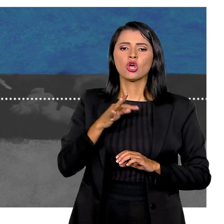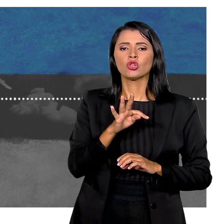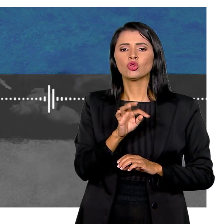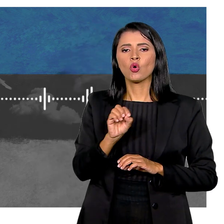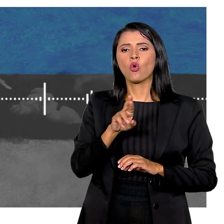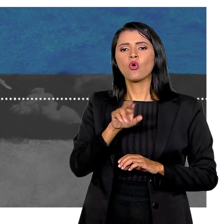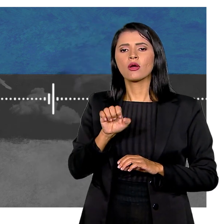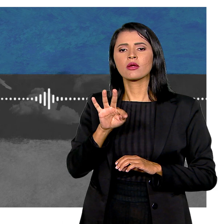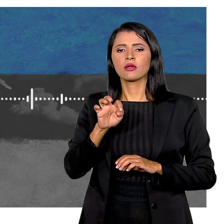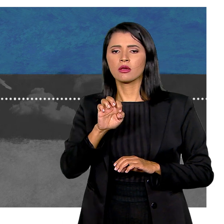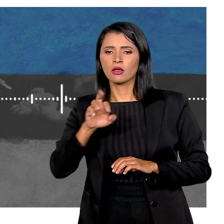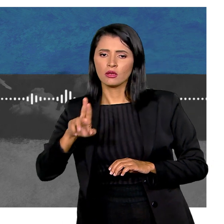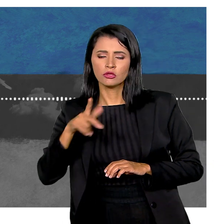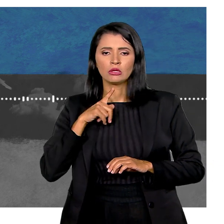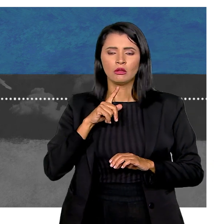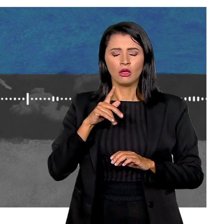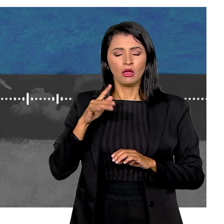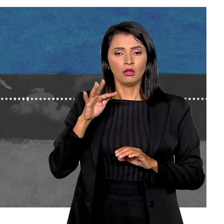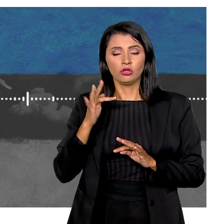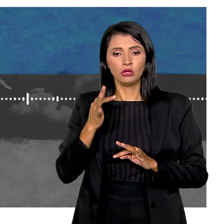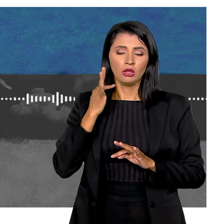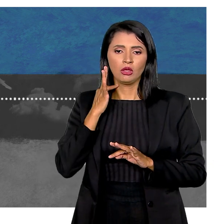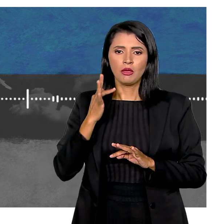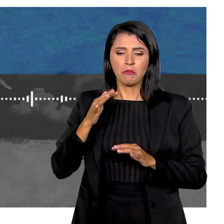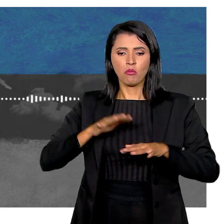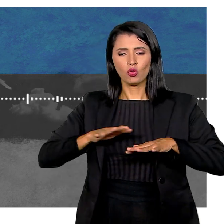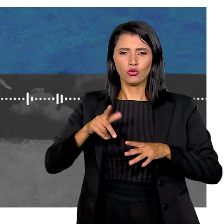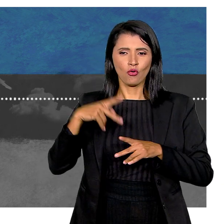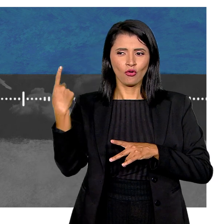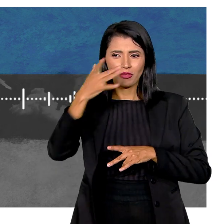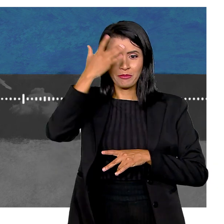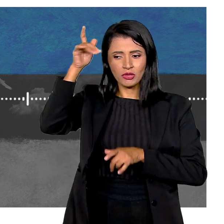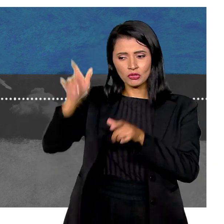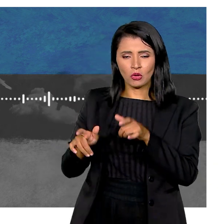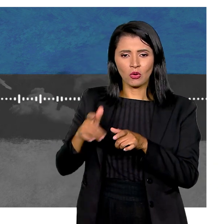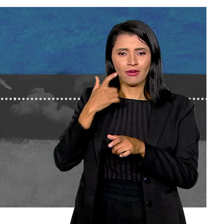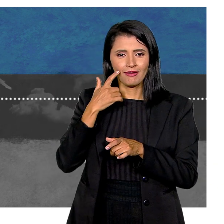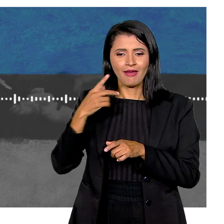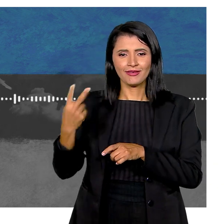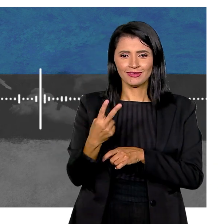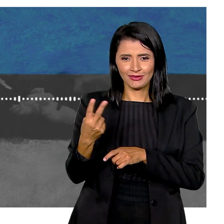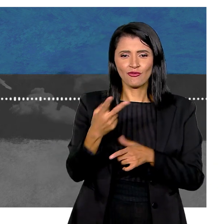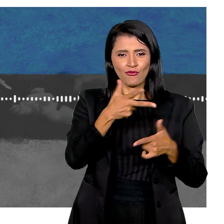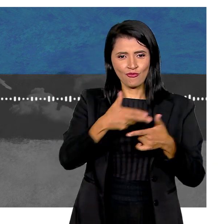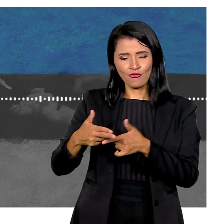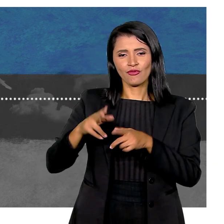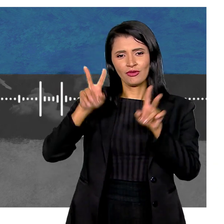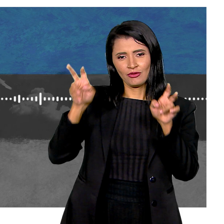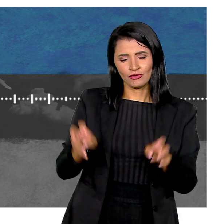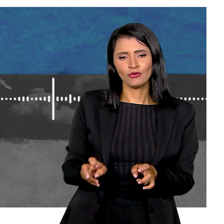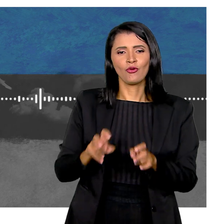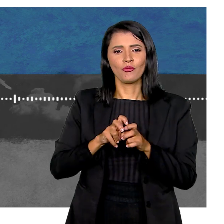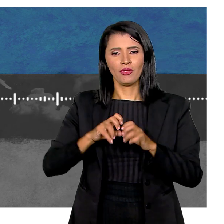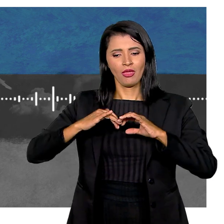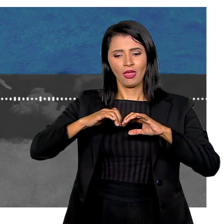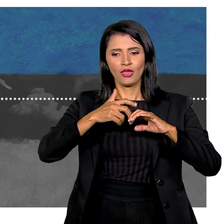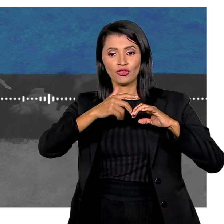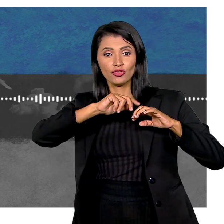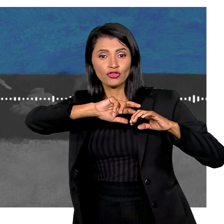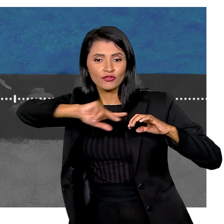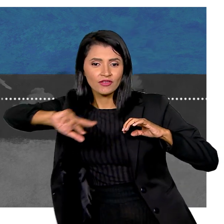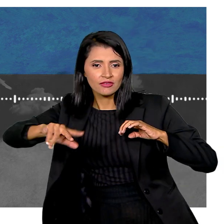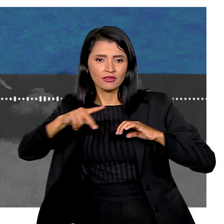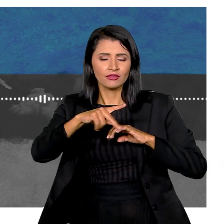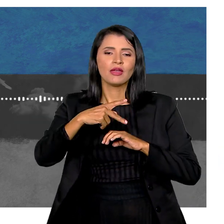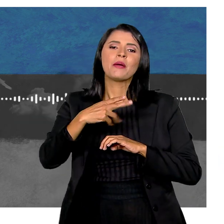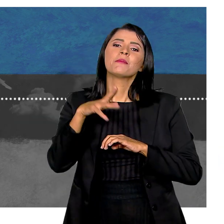de Touré Que gera tiques motores ou vocais De forma frequente e involuntária na pessoa Na segunda temporada Sobre neurodivergentes